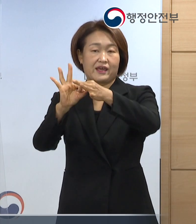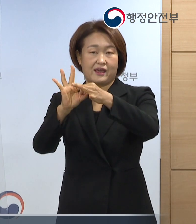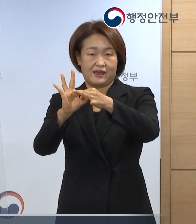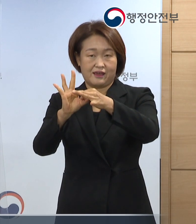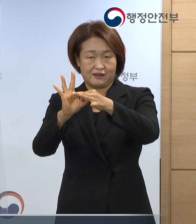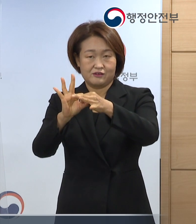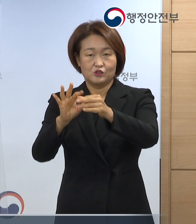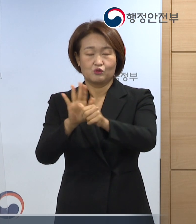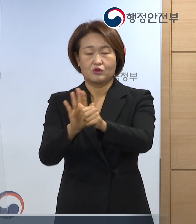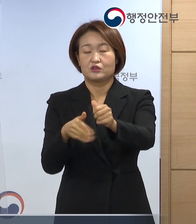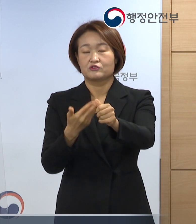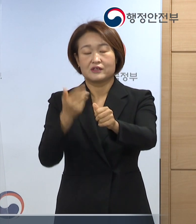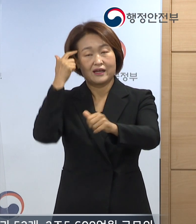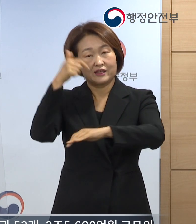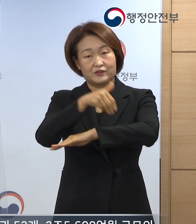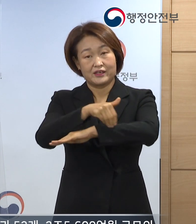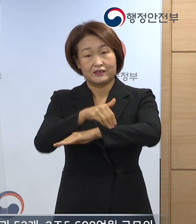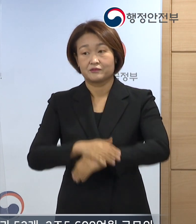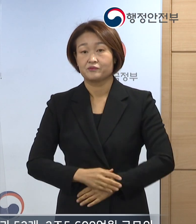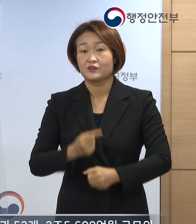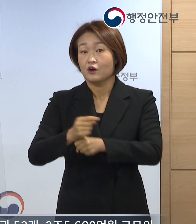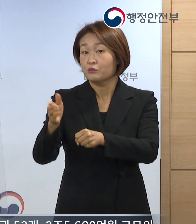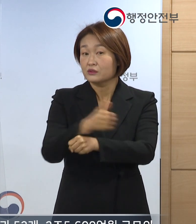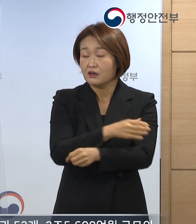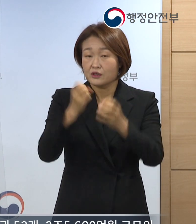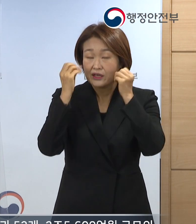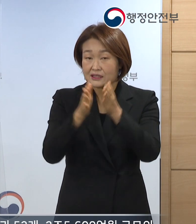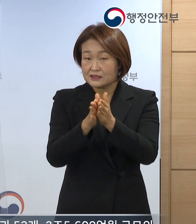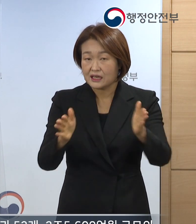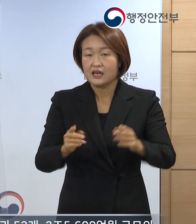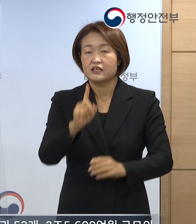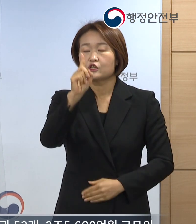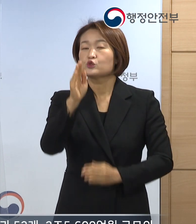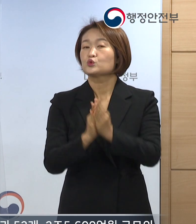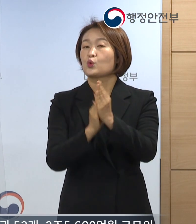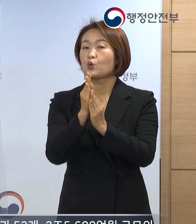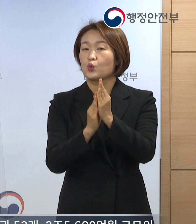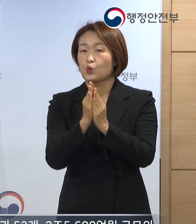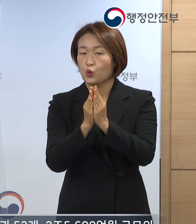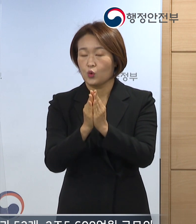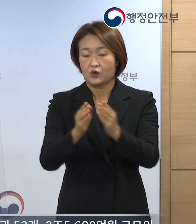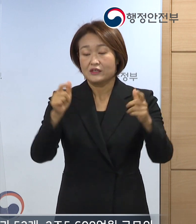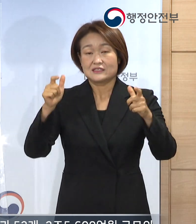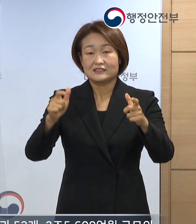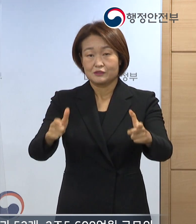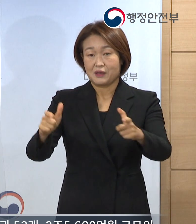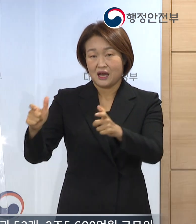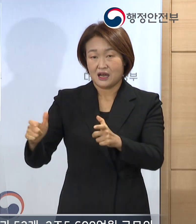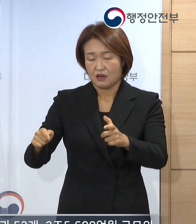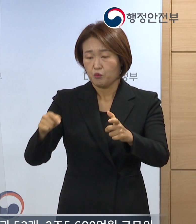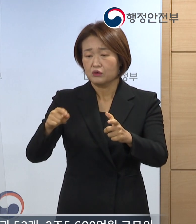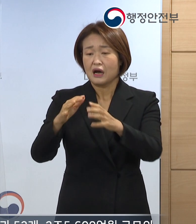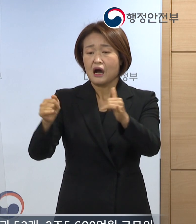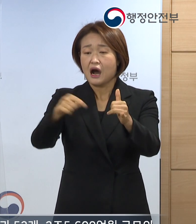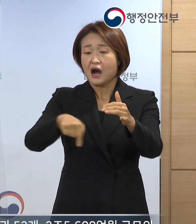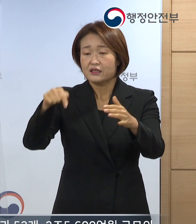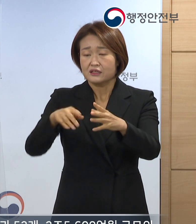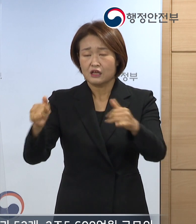높이겠습니다. 내년부터 신설되는 1조 원 규모 지방소멸대응기금과